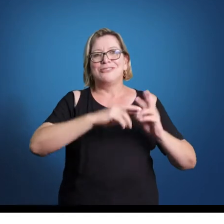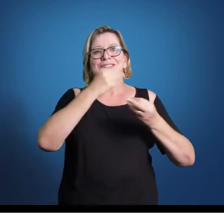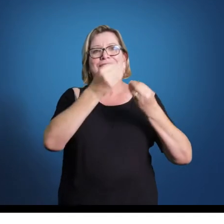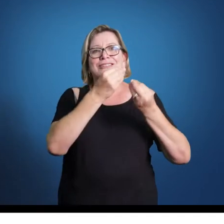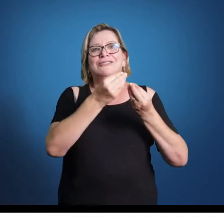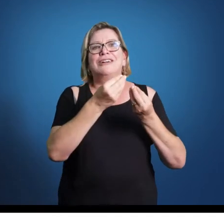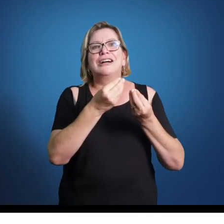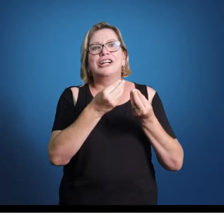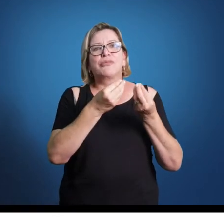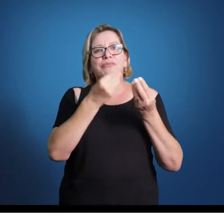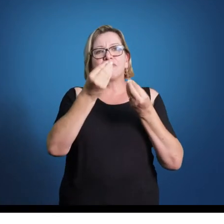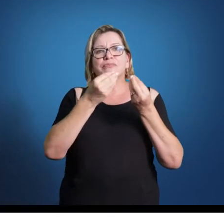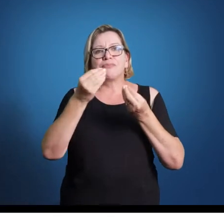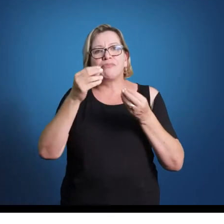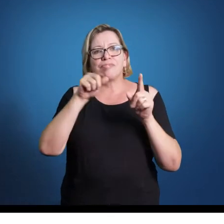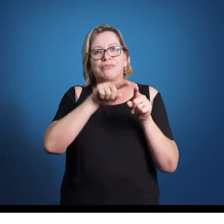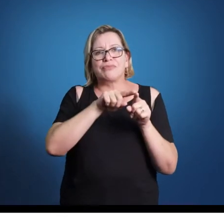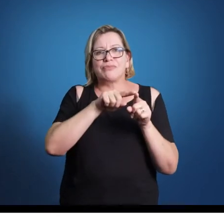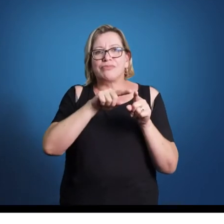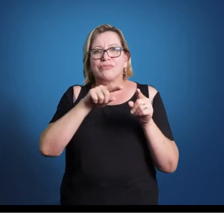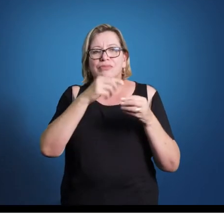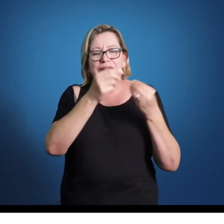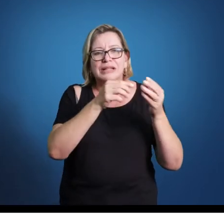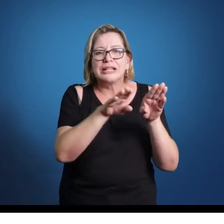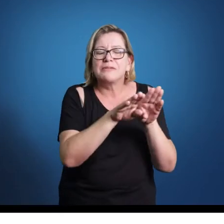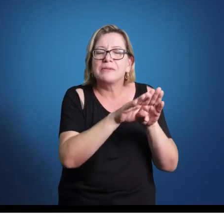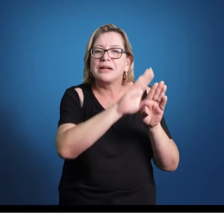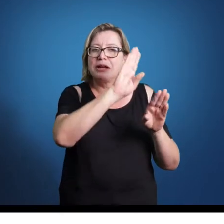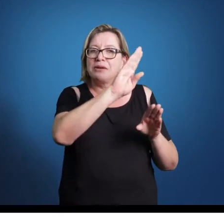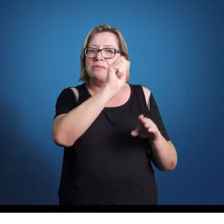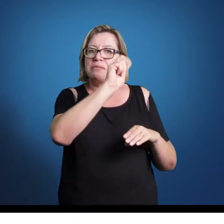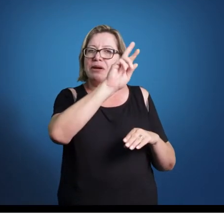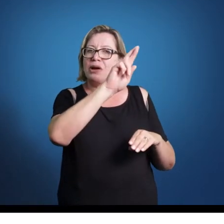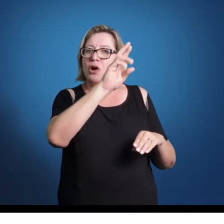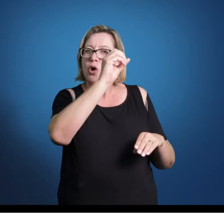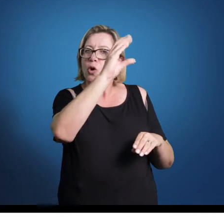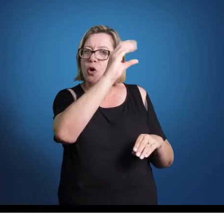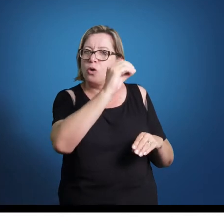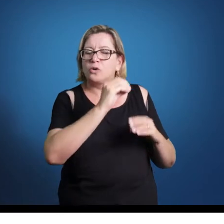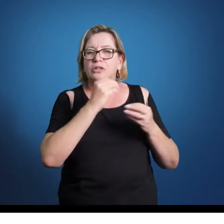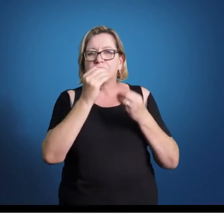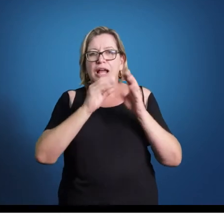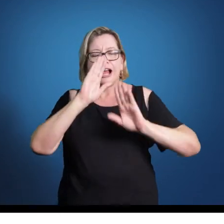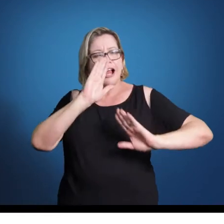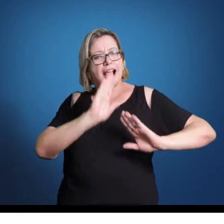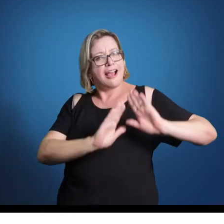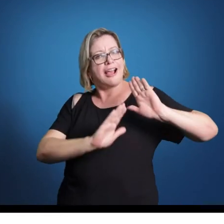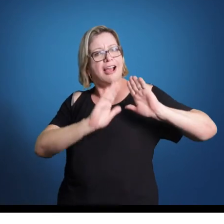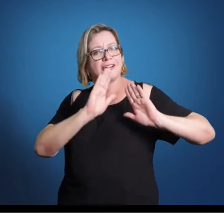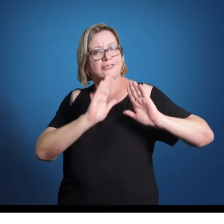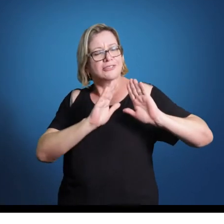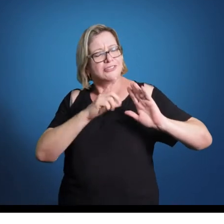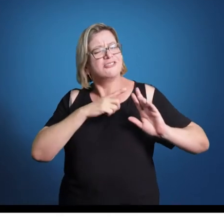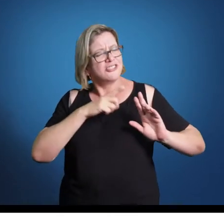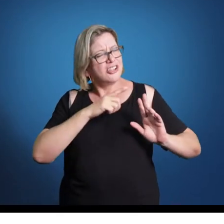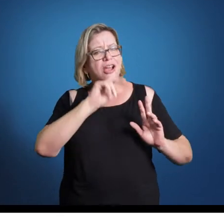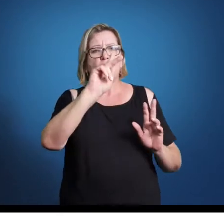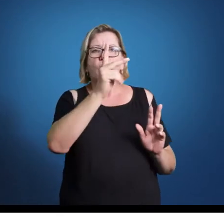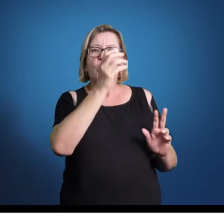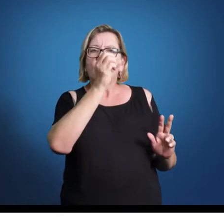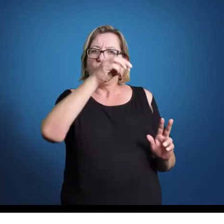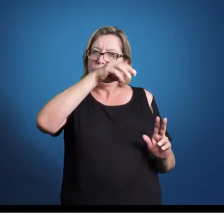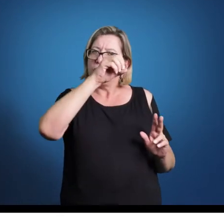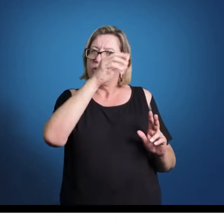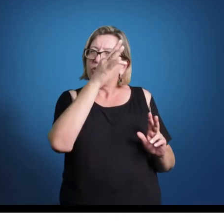temos, o barroco trazia uma música tonal e polifônica, em que às vezes era homofônica, que a gente comumente, popularmente,